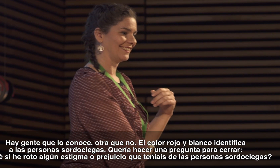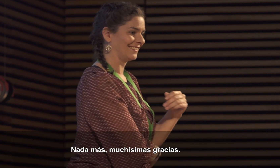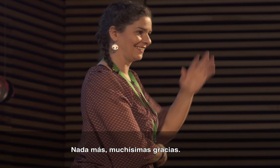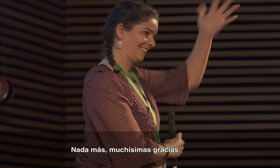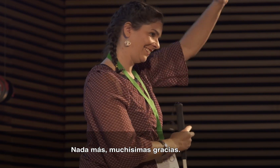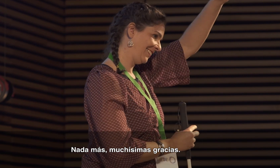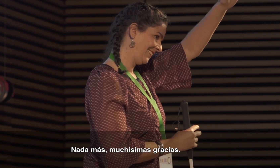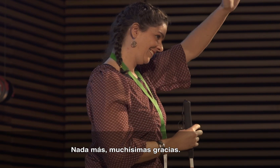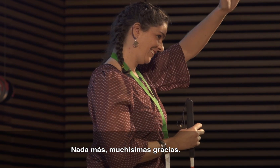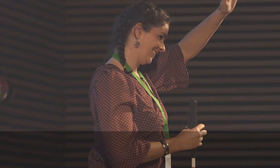Nada más. Muchísimas gracias.